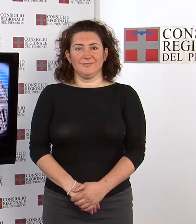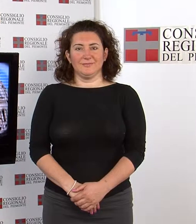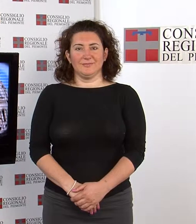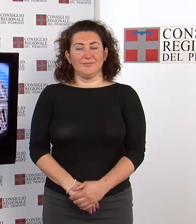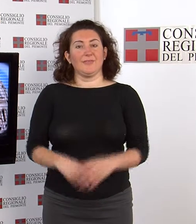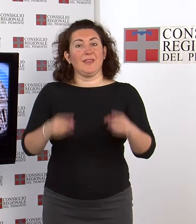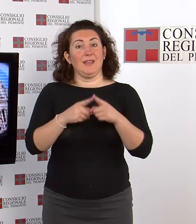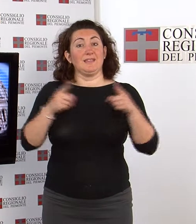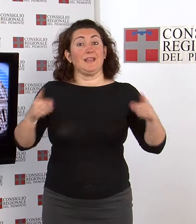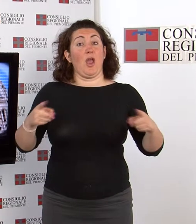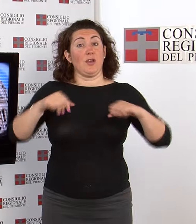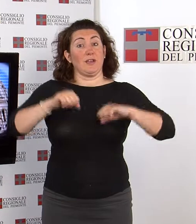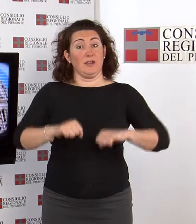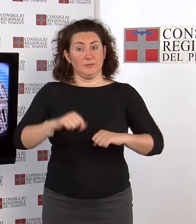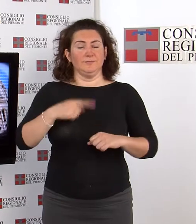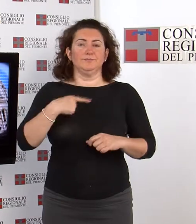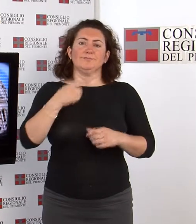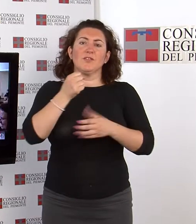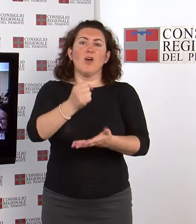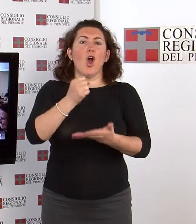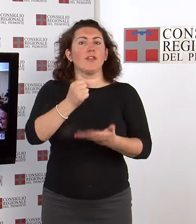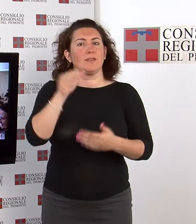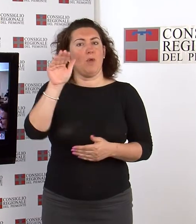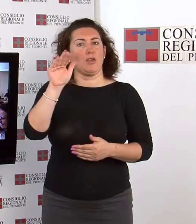SEDUTA A STRAORDINARIA SUI FONDI PER LA MONTAGNA